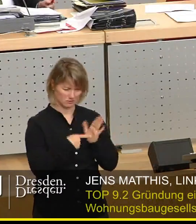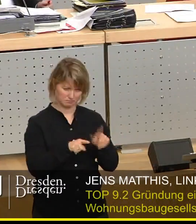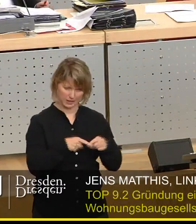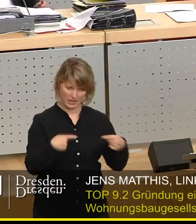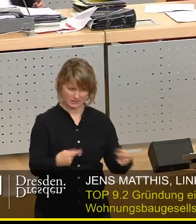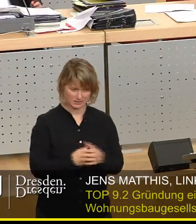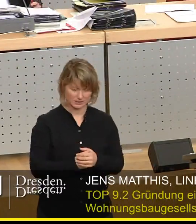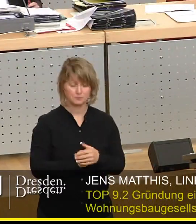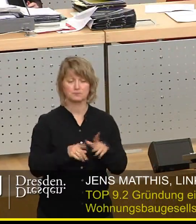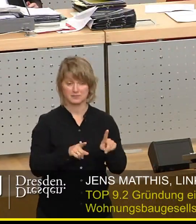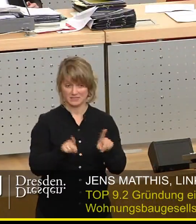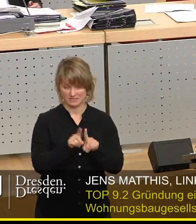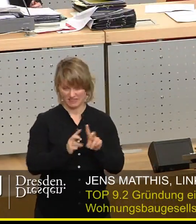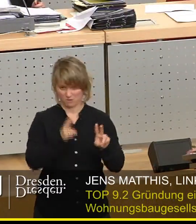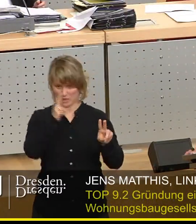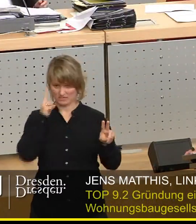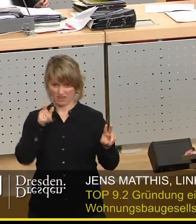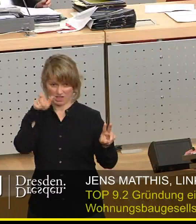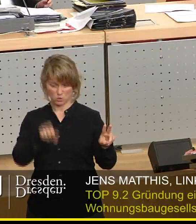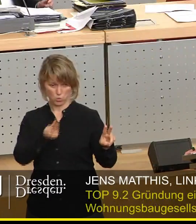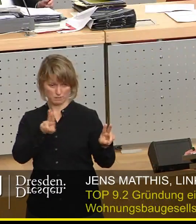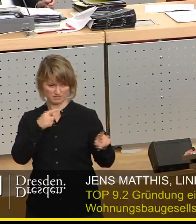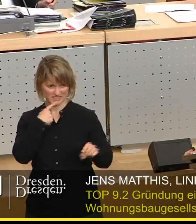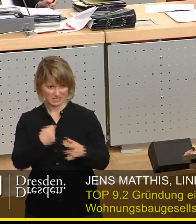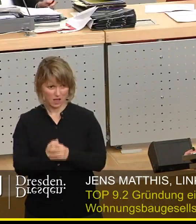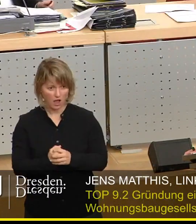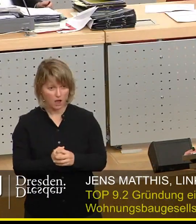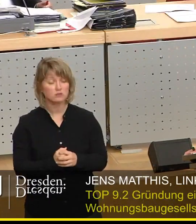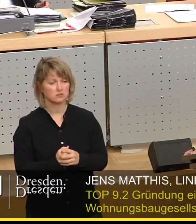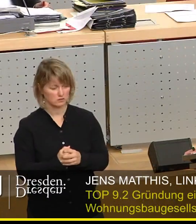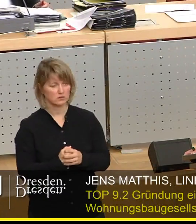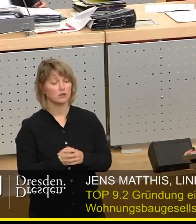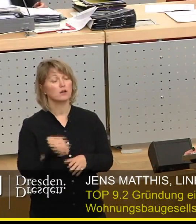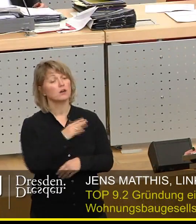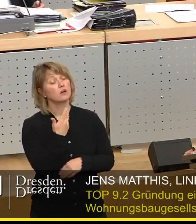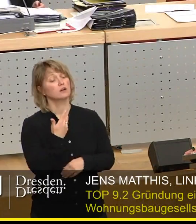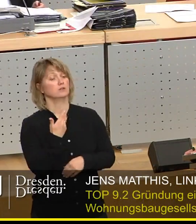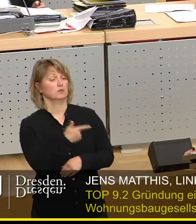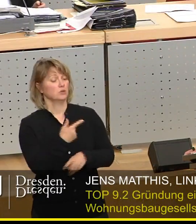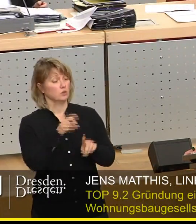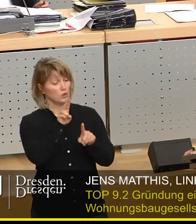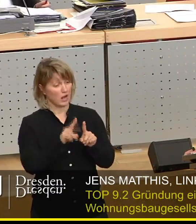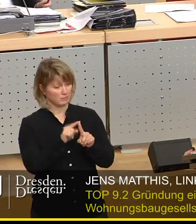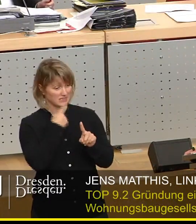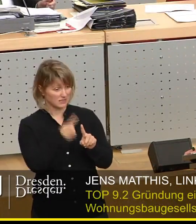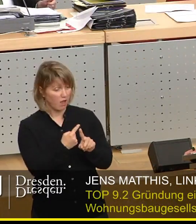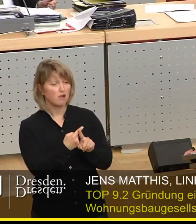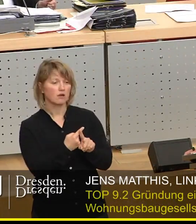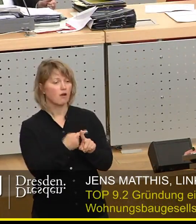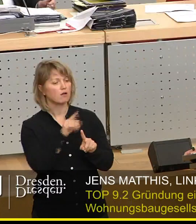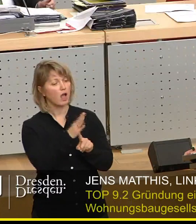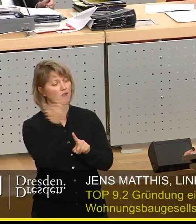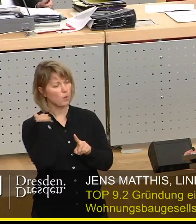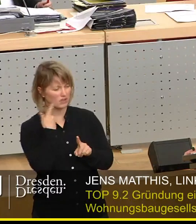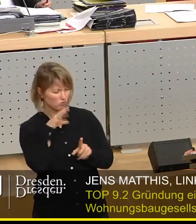zurück zu Kollegen Ulbich. Wohnungen, über die bereits vorhandene Stehsätze bauen, wie zunächst angedacht, sei nicht der richtige